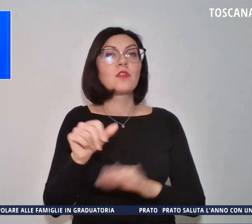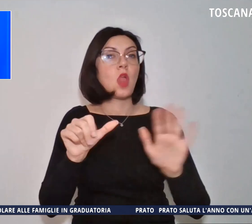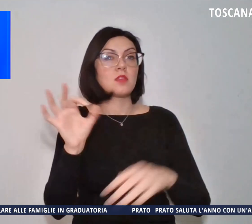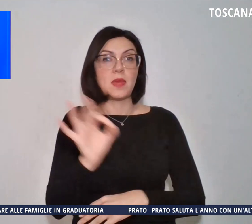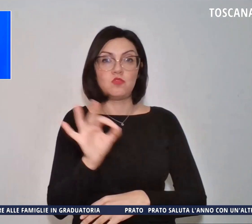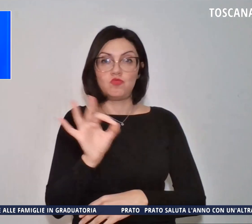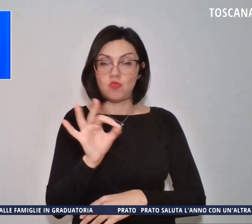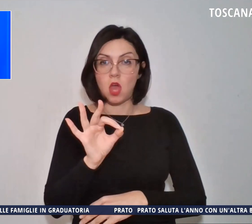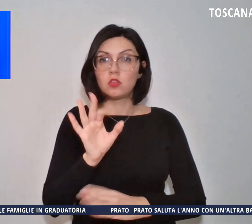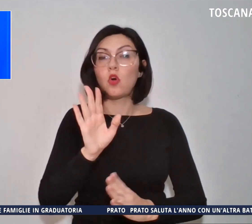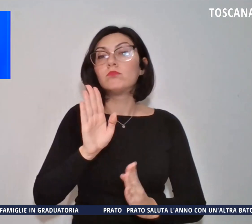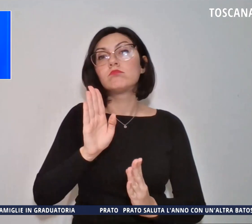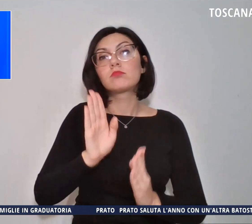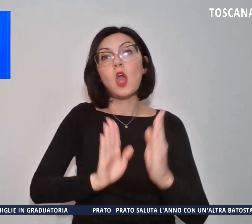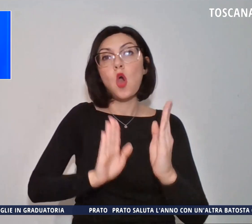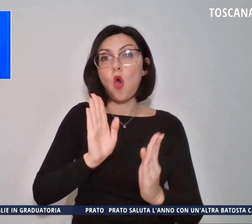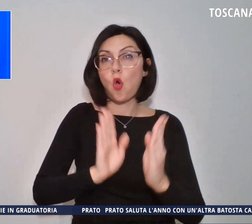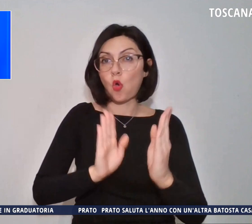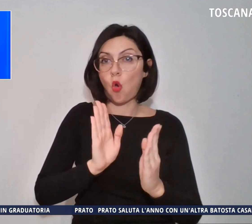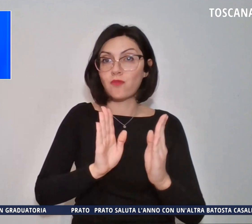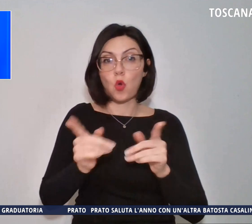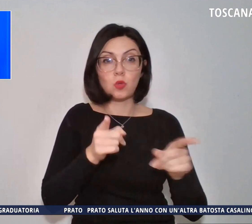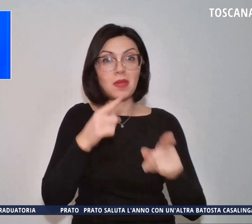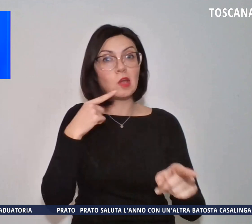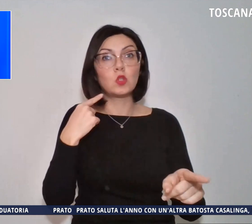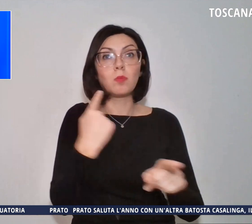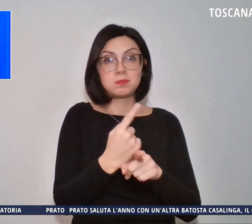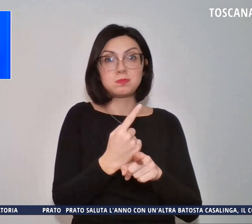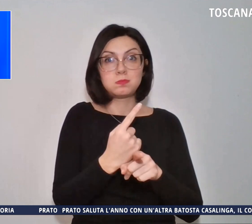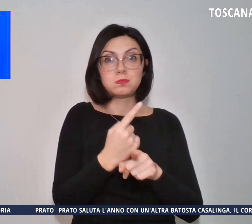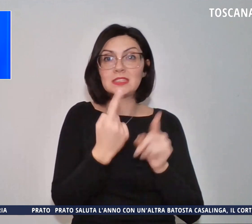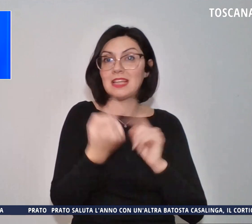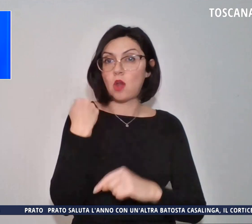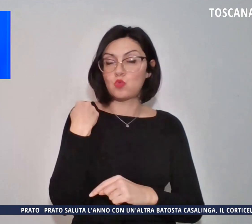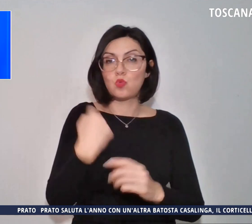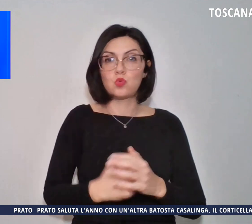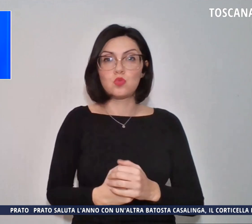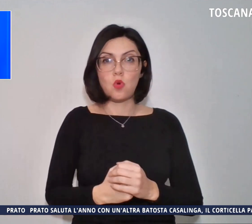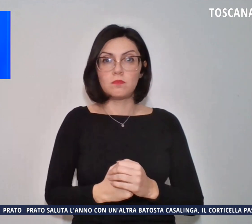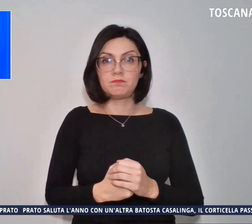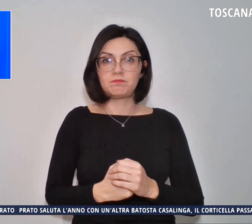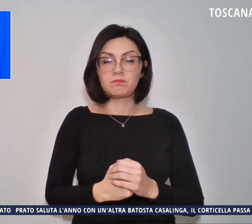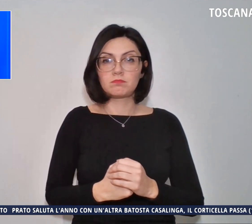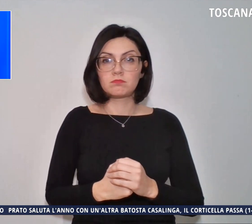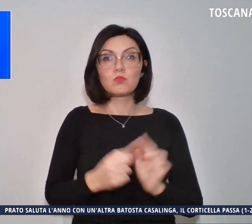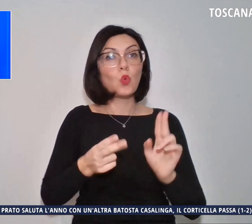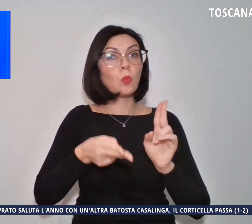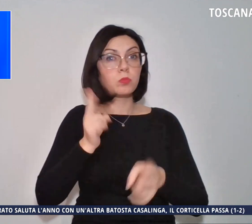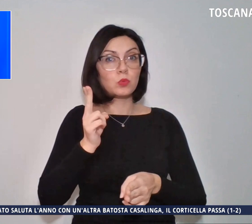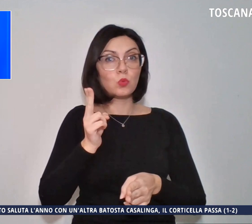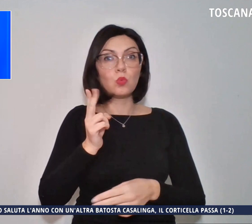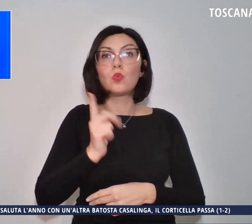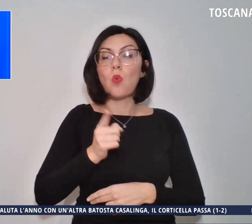rispetto allo stesso periodo dello scorso anno. In prevalenza si tratterà di